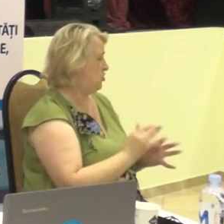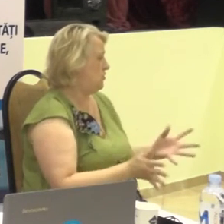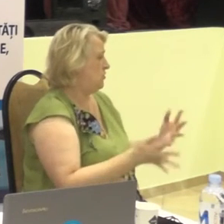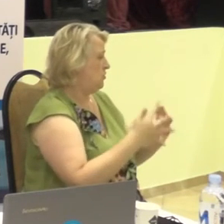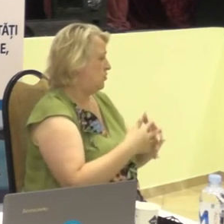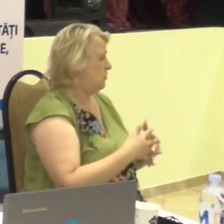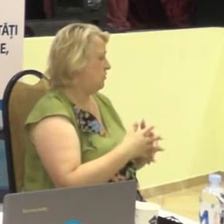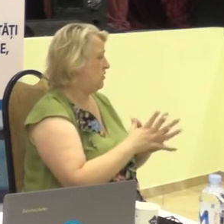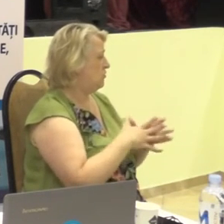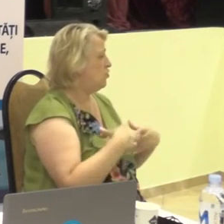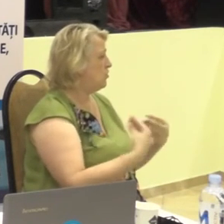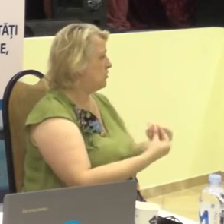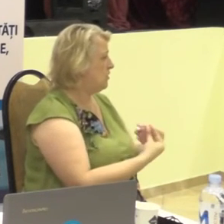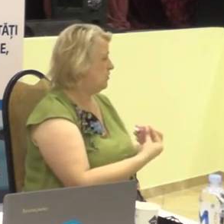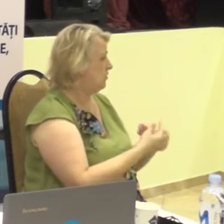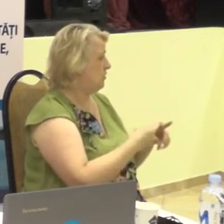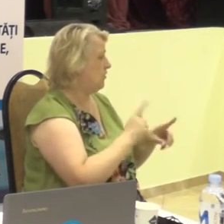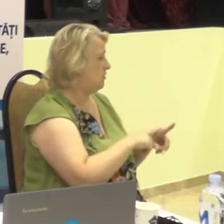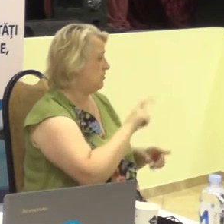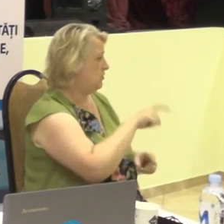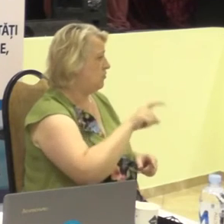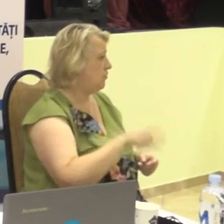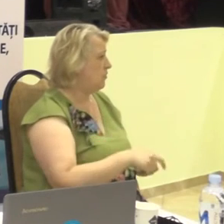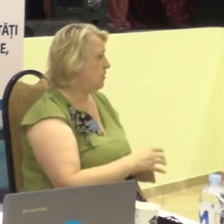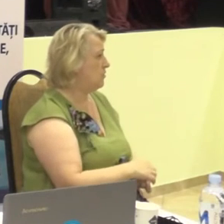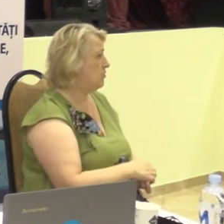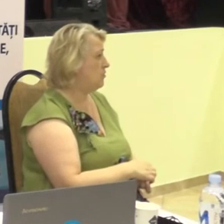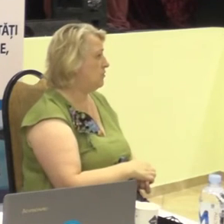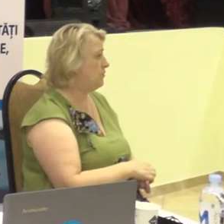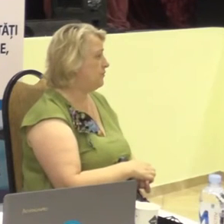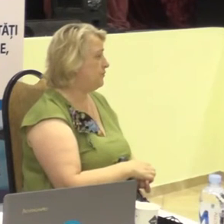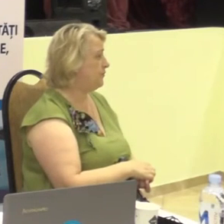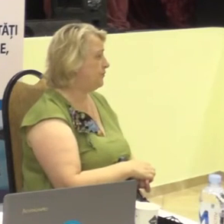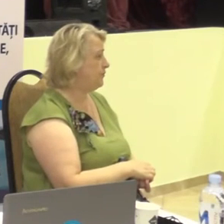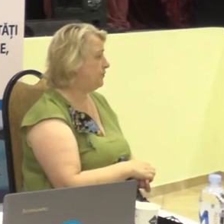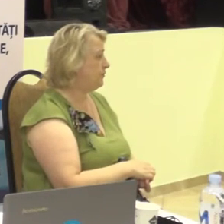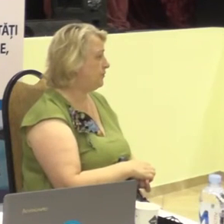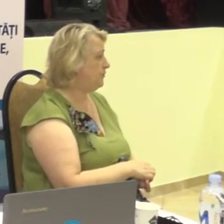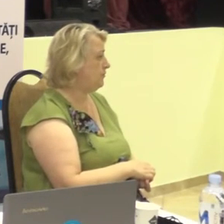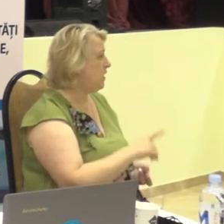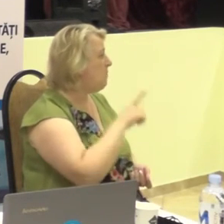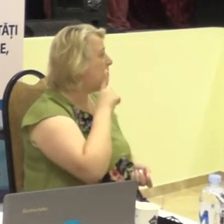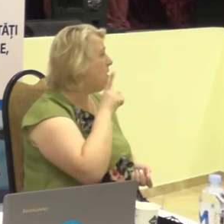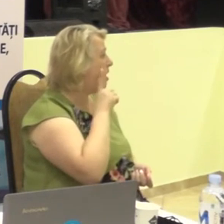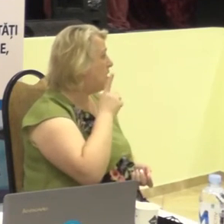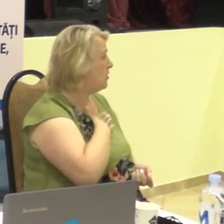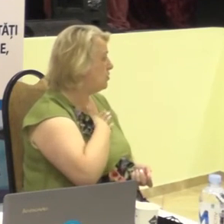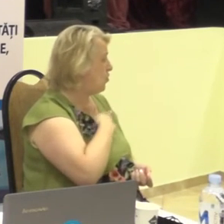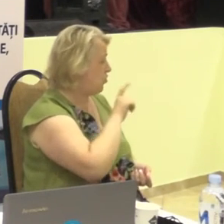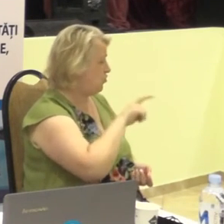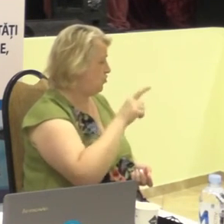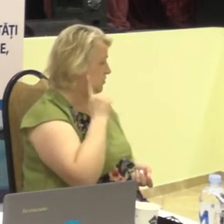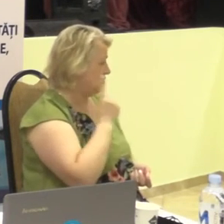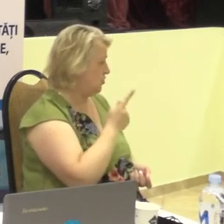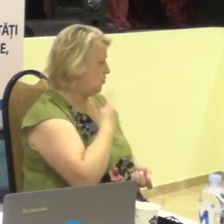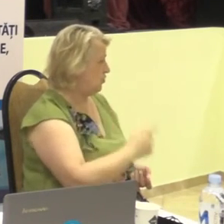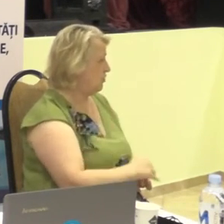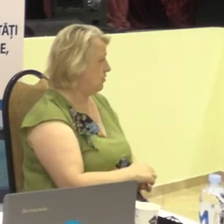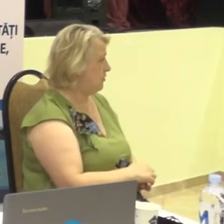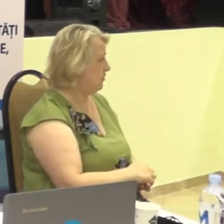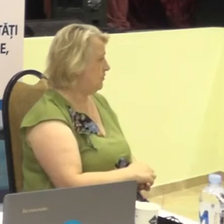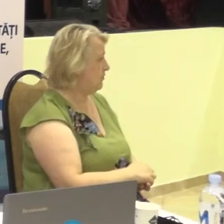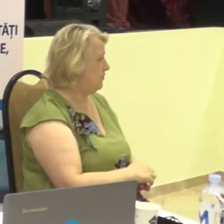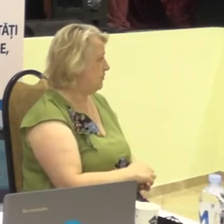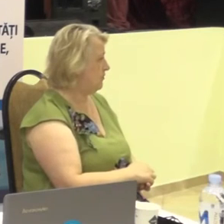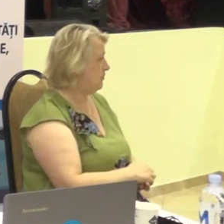societate a acestor oameni, a tineretului cu zăvântăți de aluți,